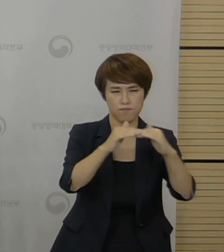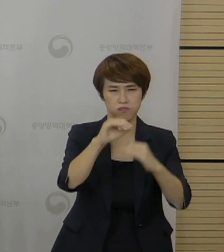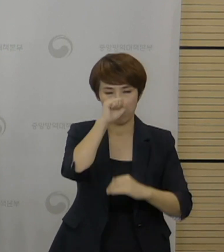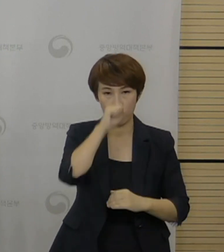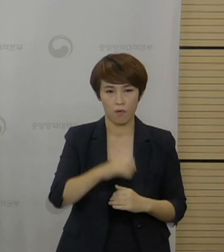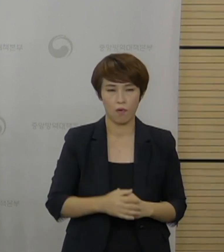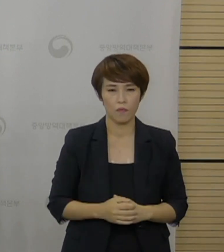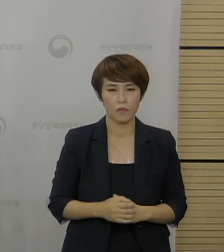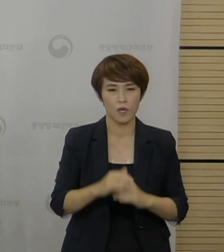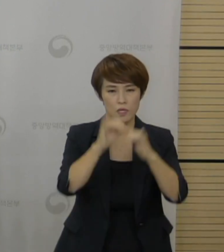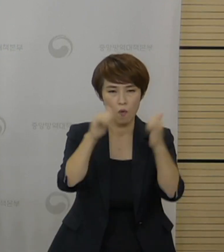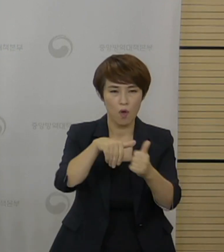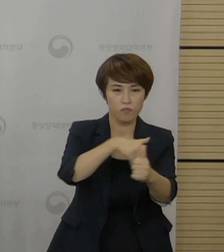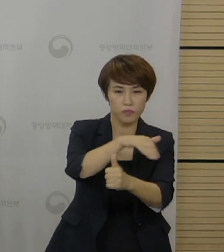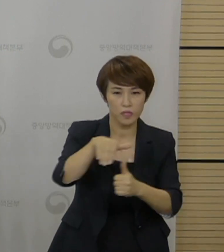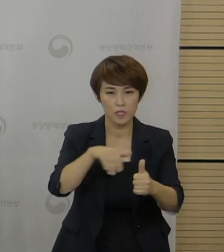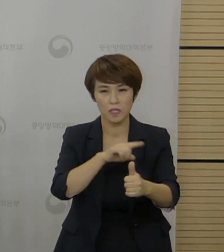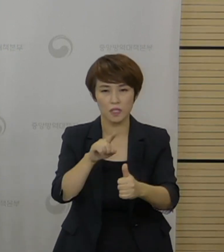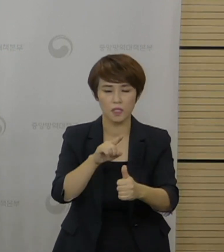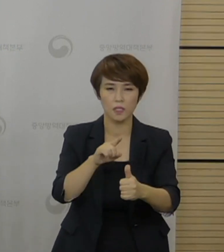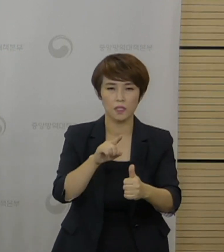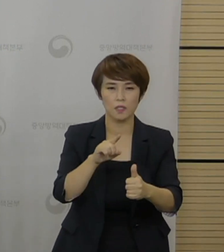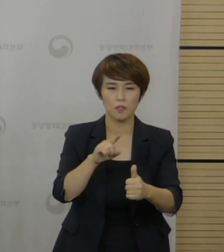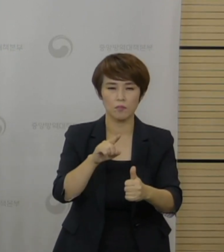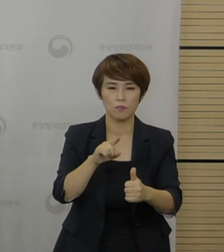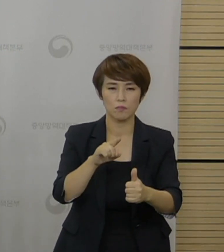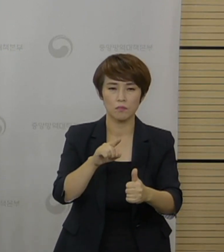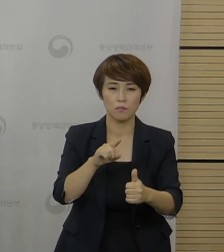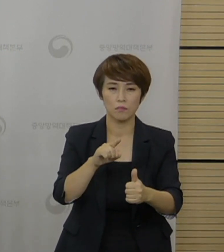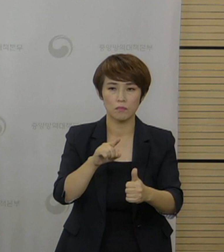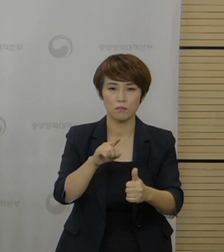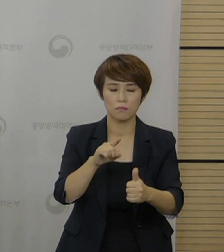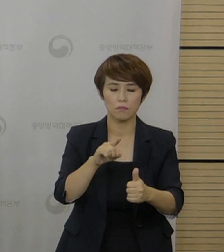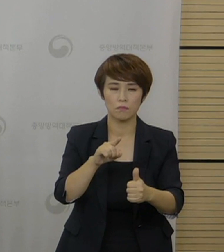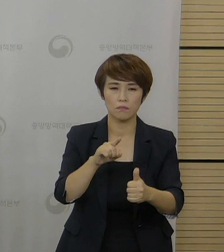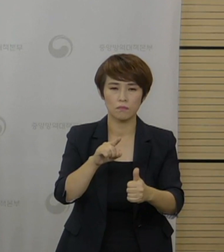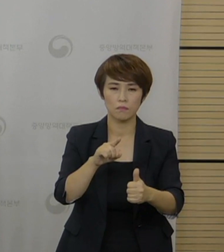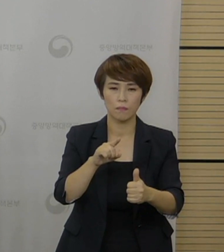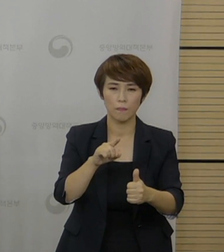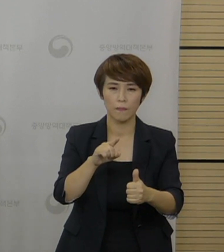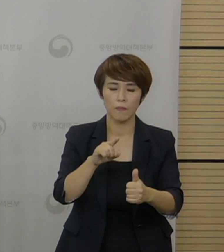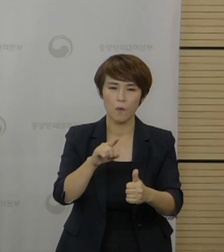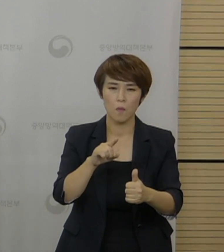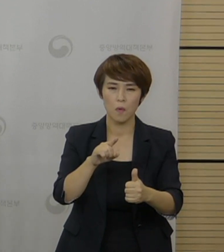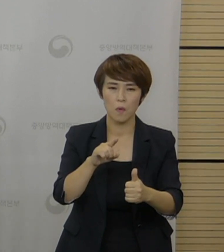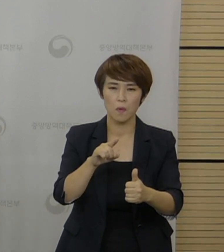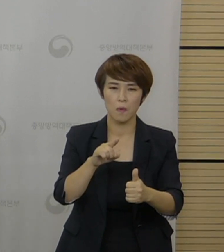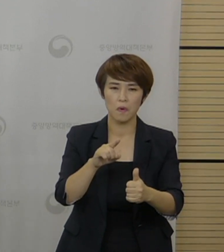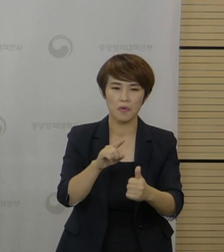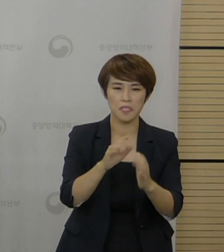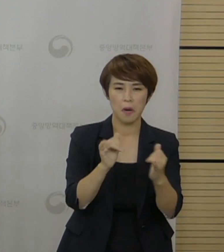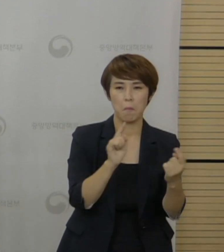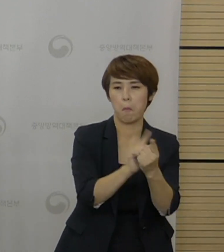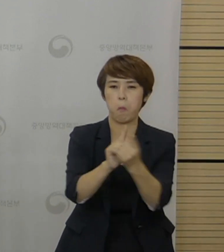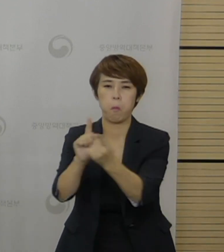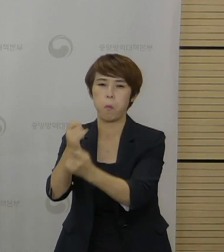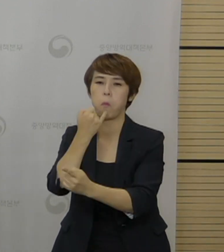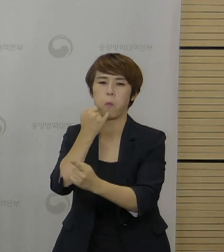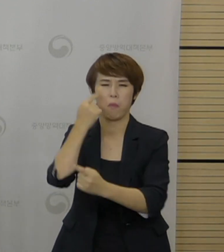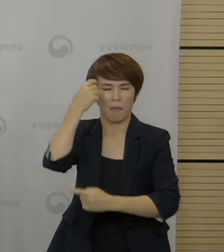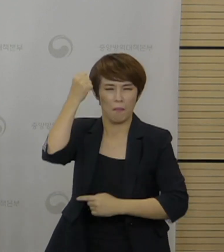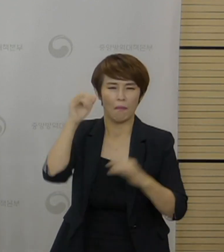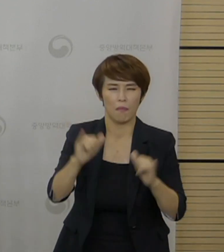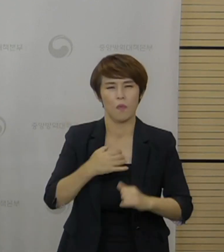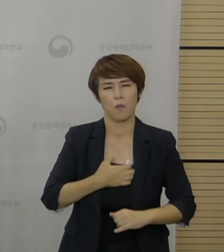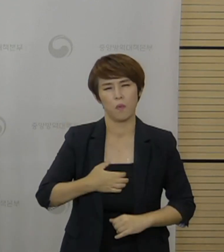입안 분위기로 인해서 안전하지 않은 그런 수준에서 과도하게 접촉이 증가될 수 있으므로 여기에 대해서